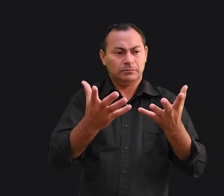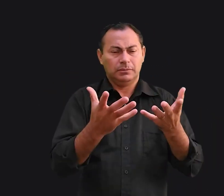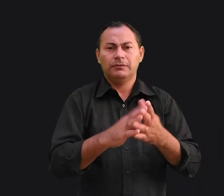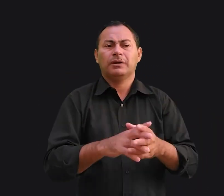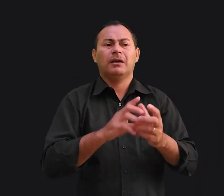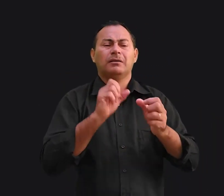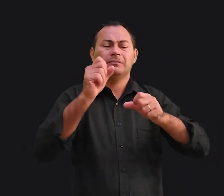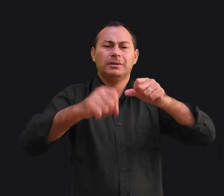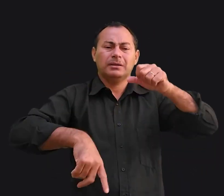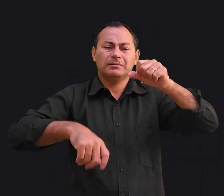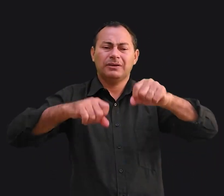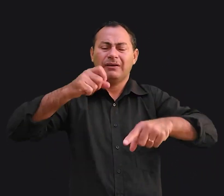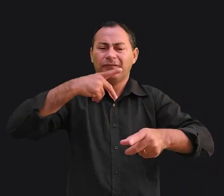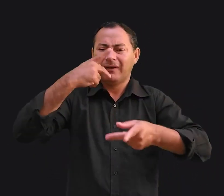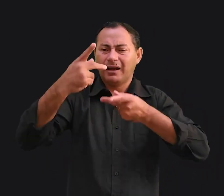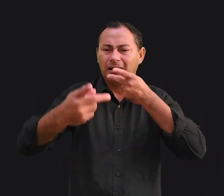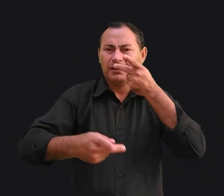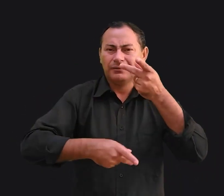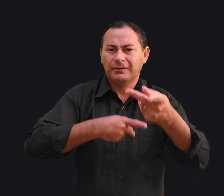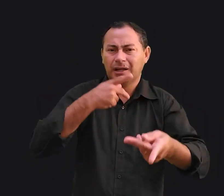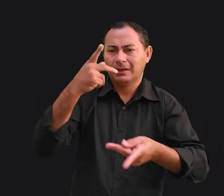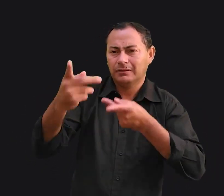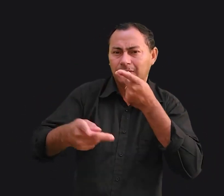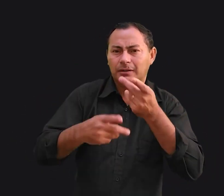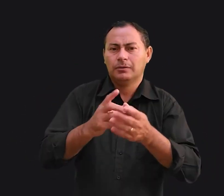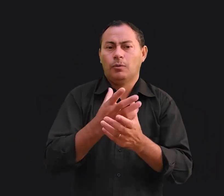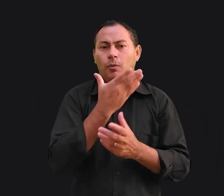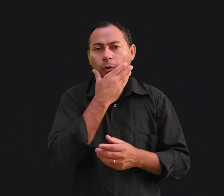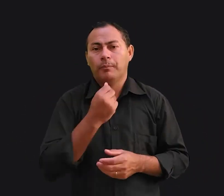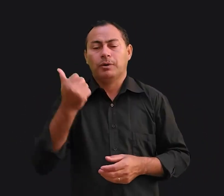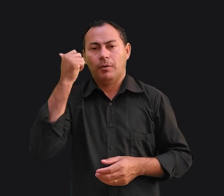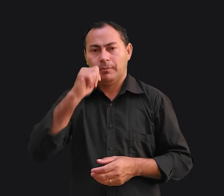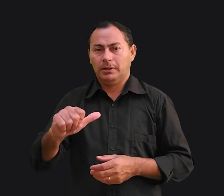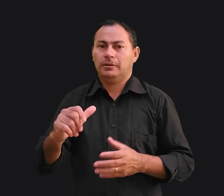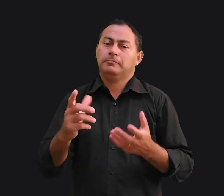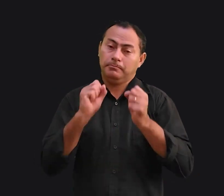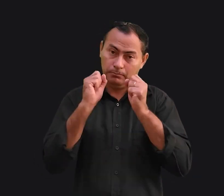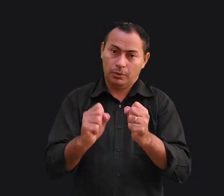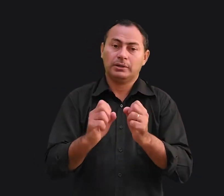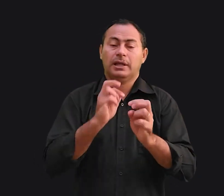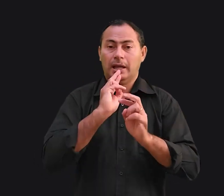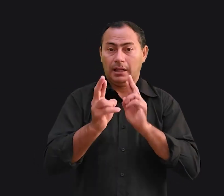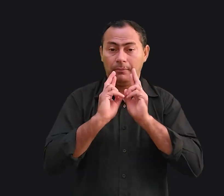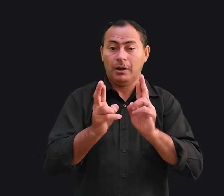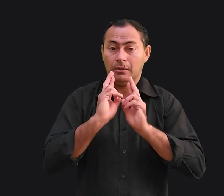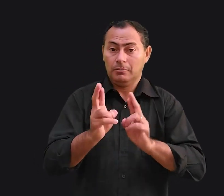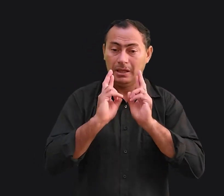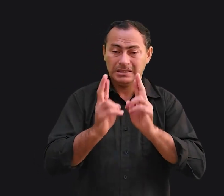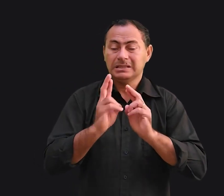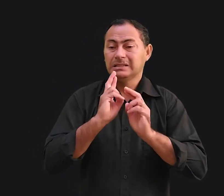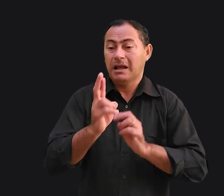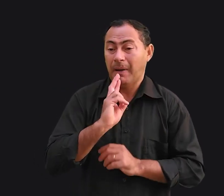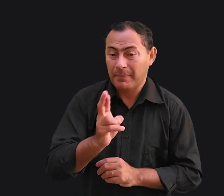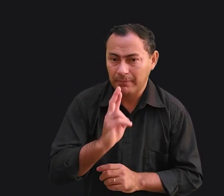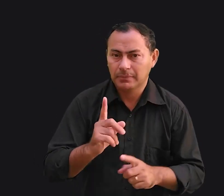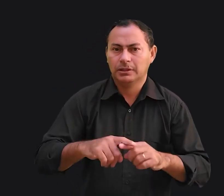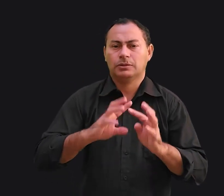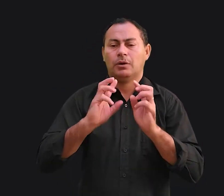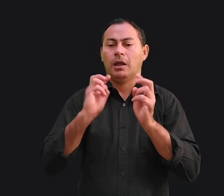Fica só pingando, pingando, pingando. Tanto homem como mulher pode ser reclamões. Reclamam de tudo. São contra